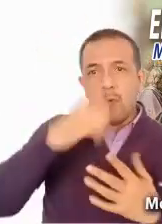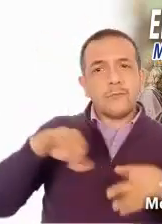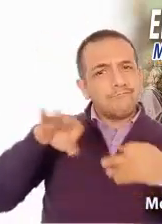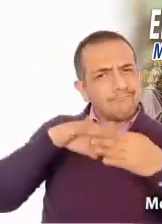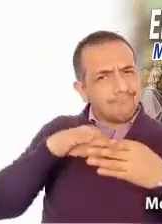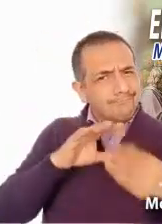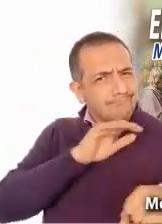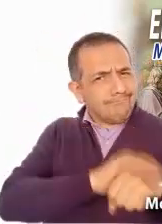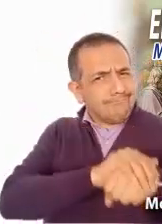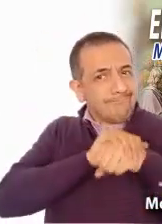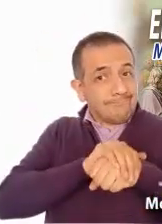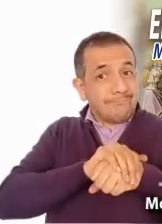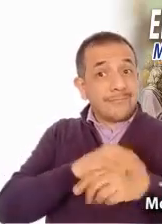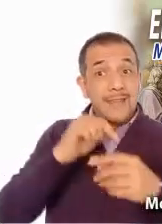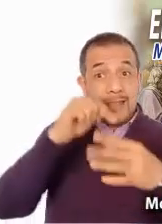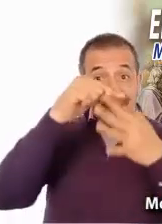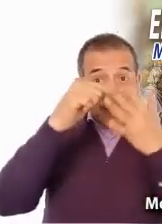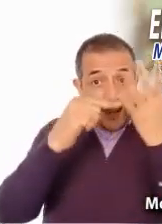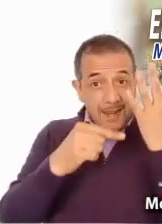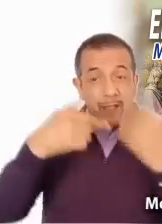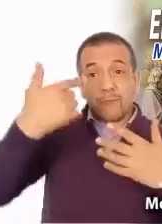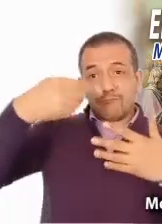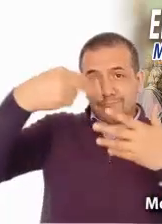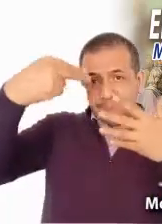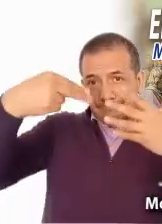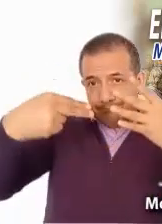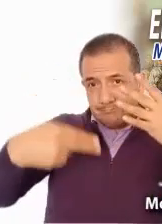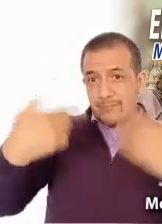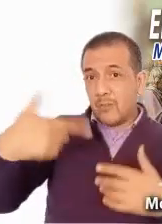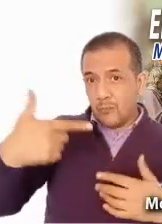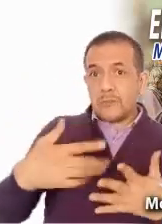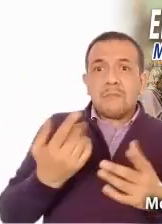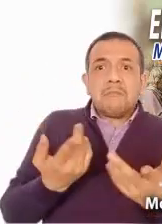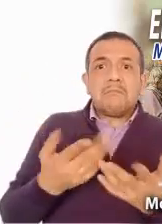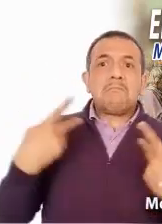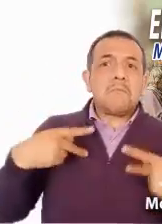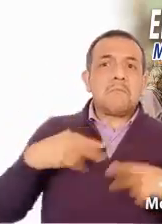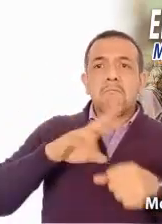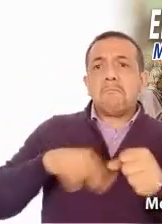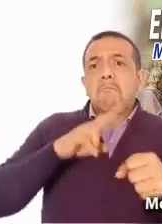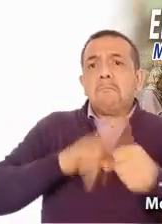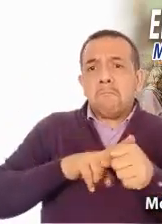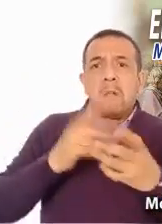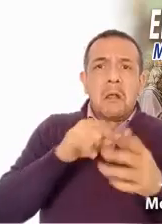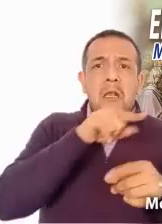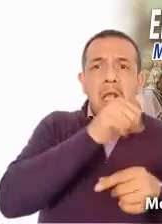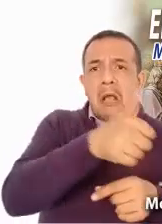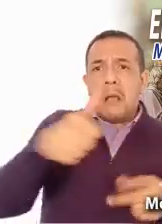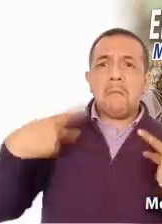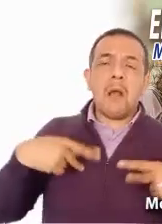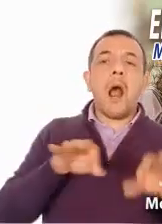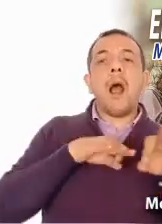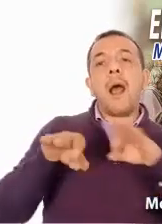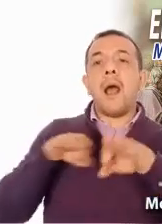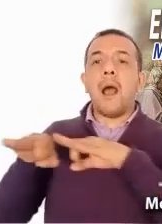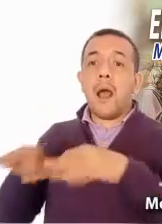cercanos. Y ahí están los nombres de los escogidos. Son todos personas comunes y corrientes, con sus trabajos